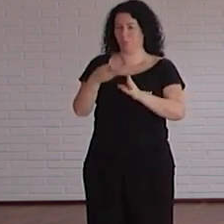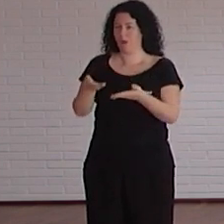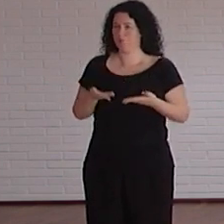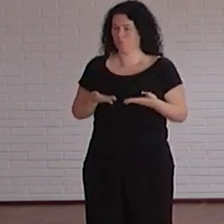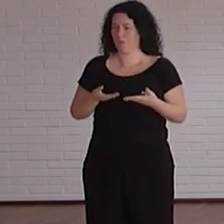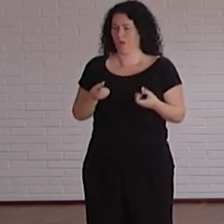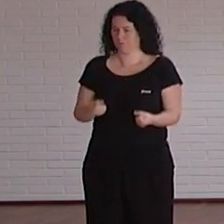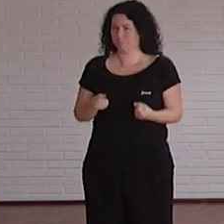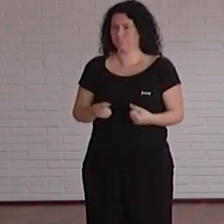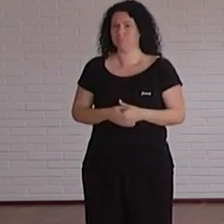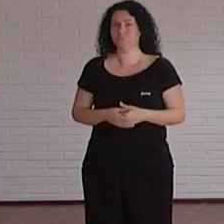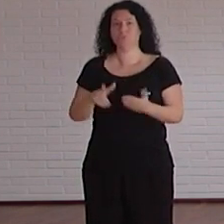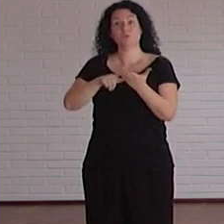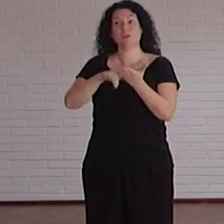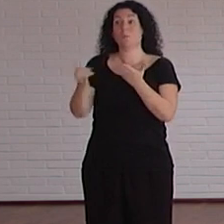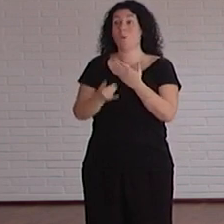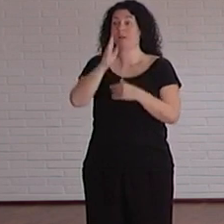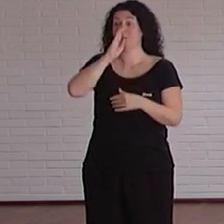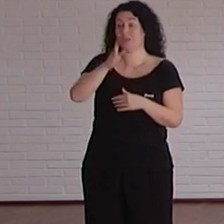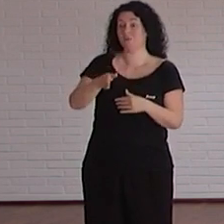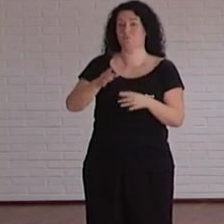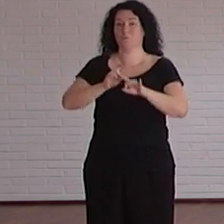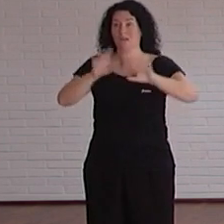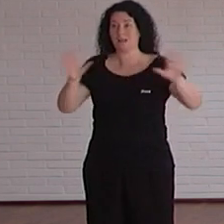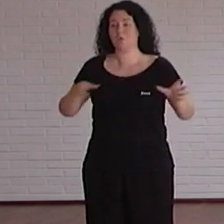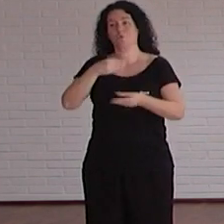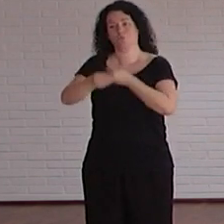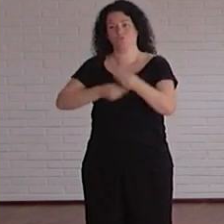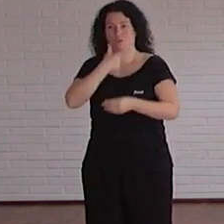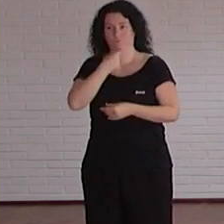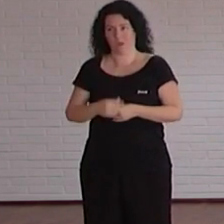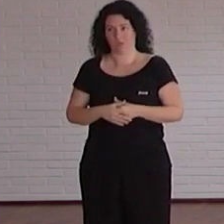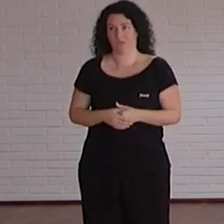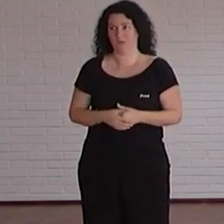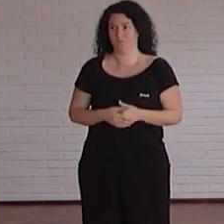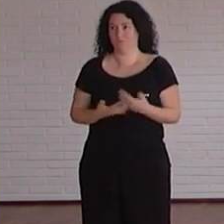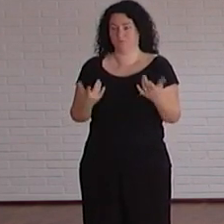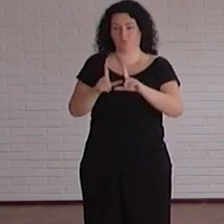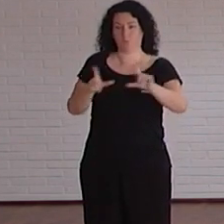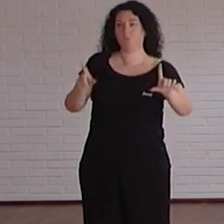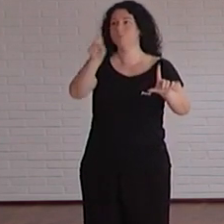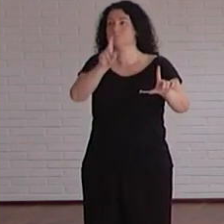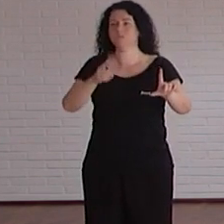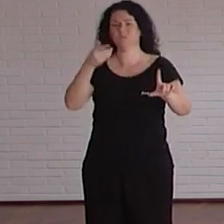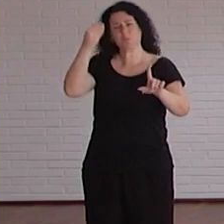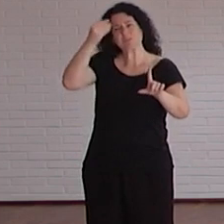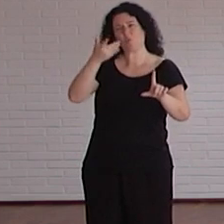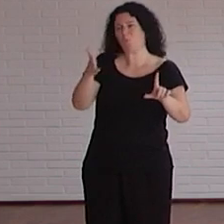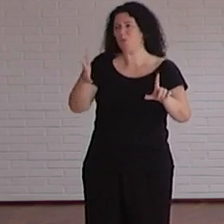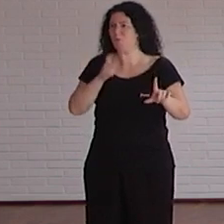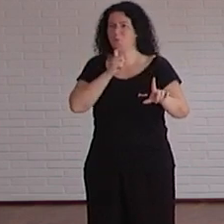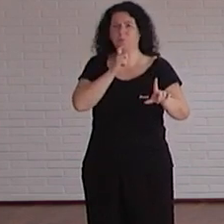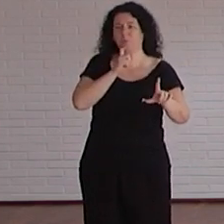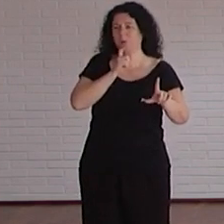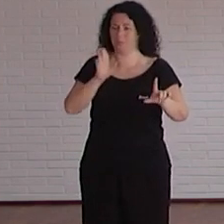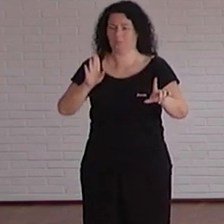estábamos trabajando en el lenguaje claro y directo y la usabilidad lo de para navegar no me hagas pensar entonces estábamos muy